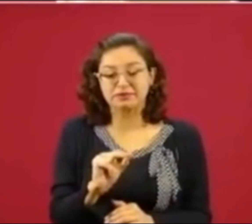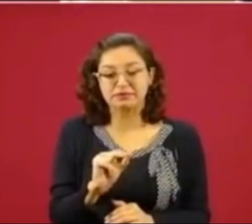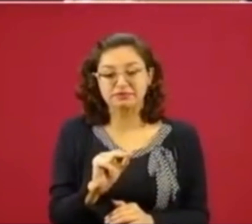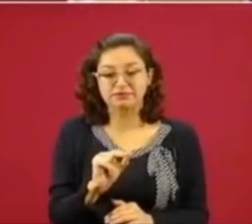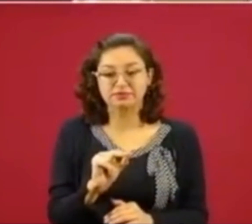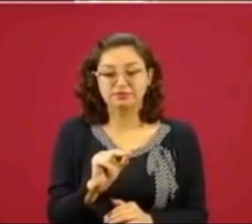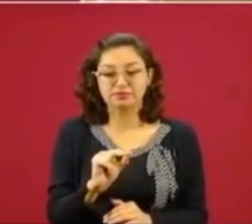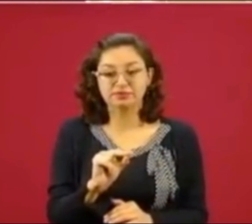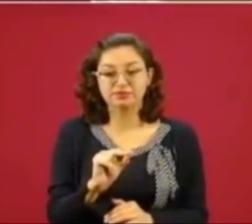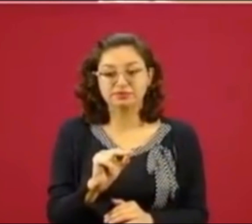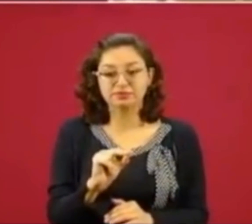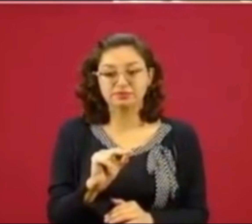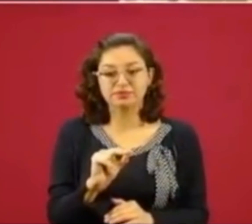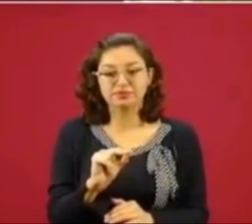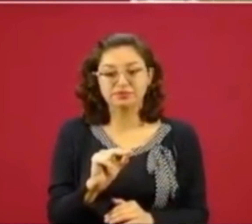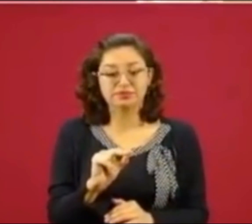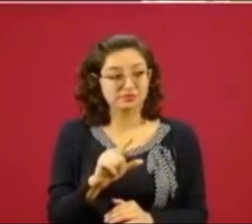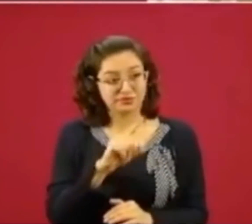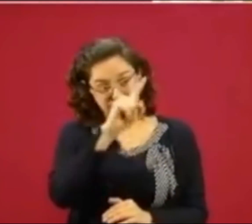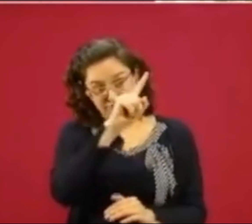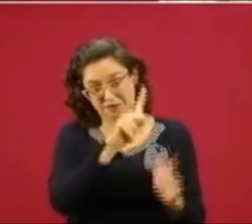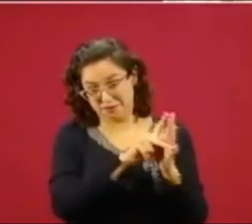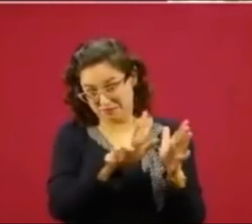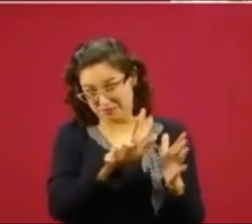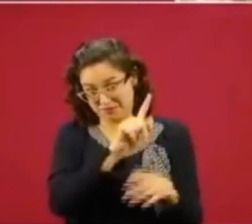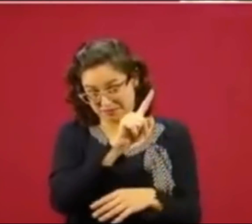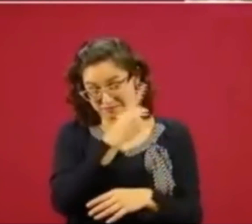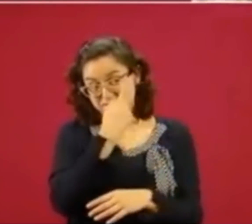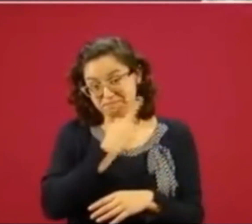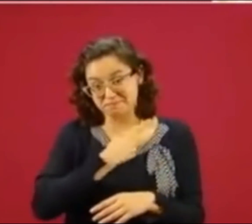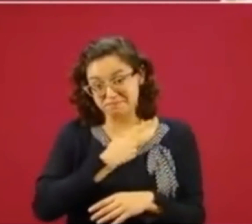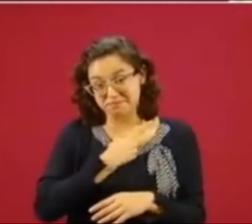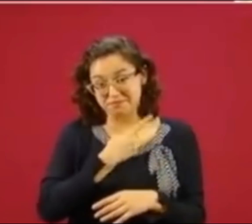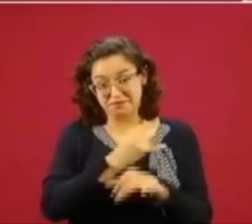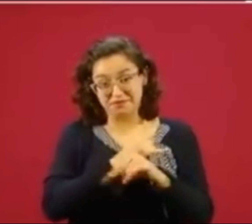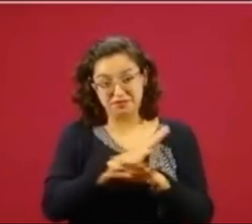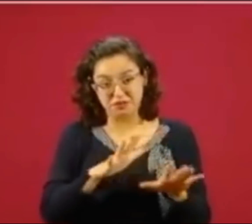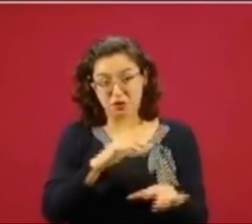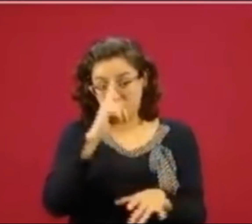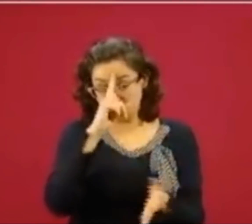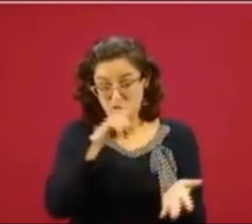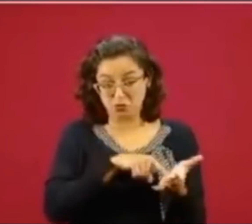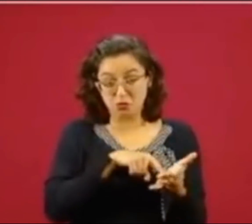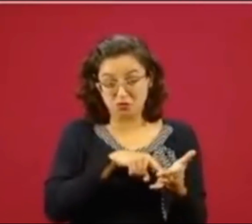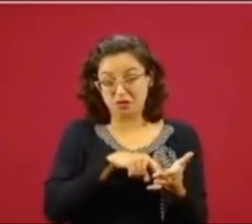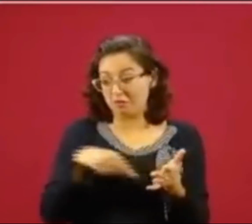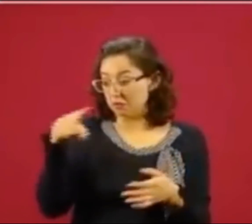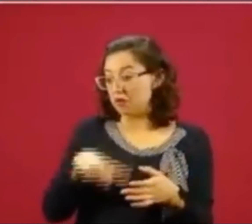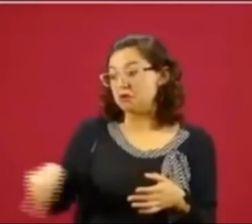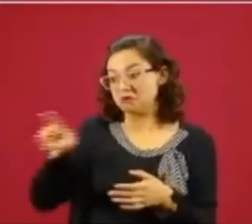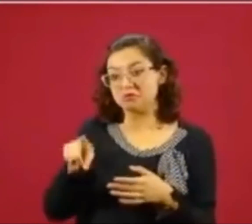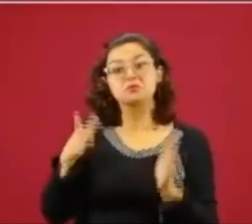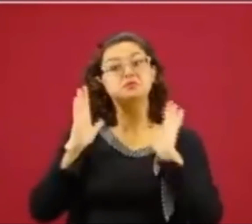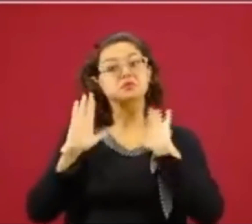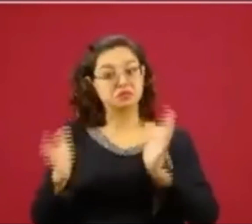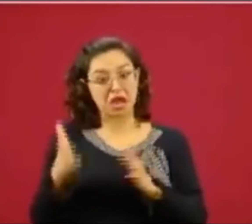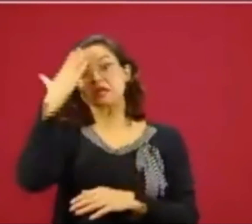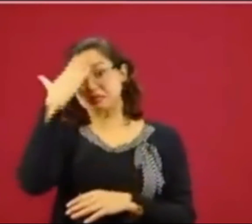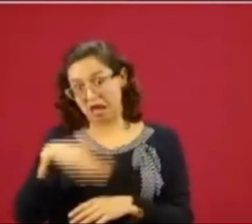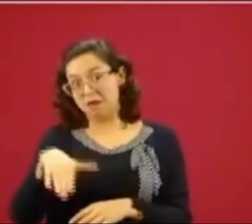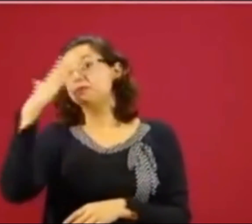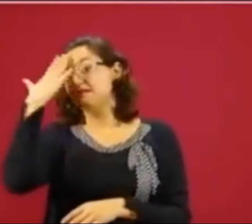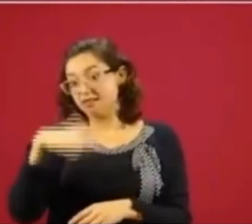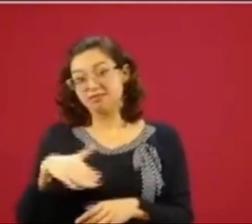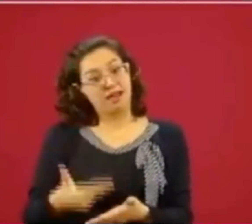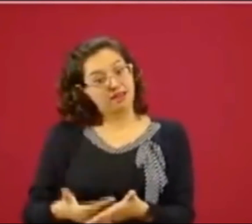el New York Times porque yo creo que sabían que venía el reportaje